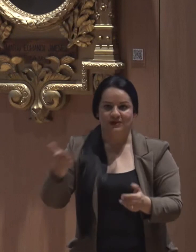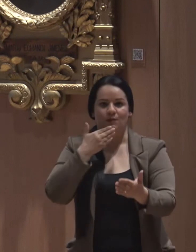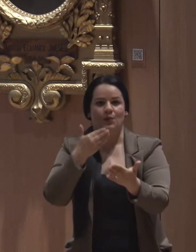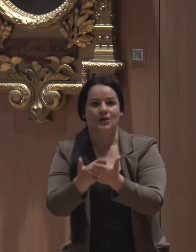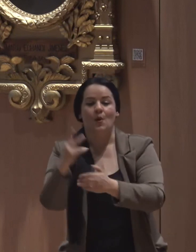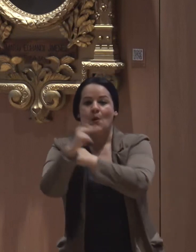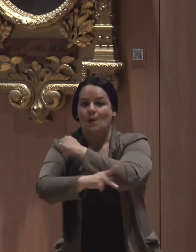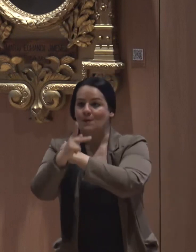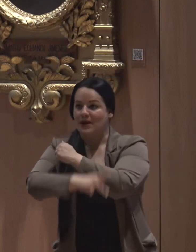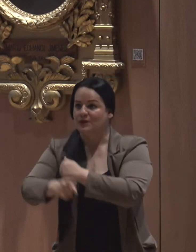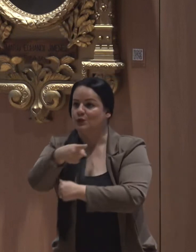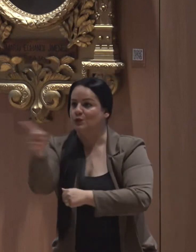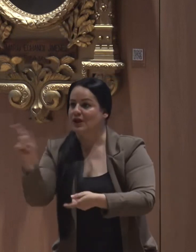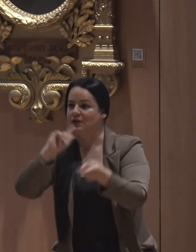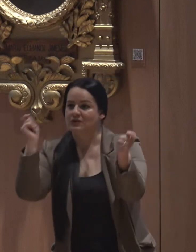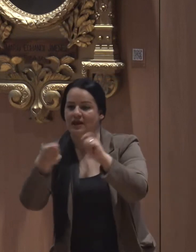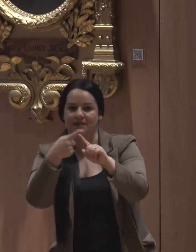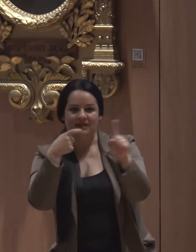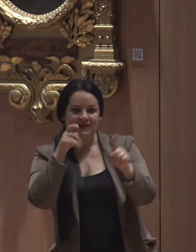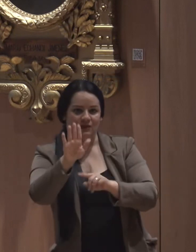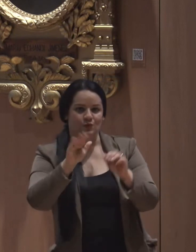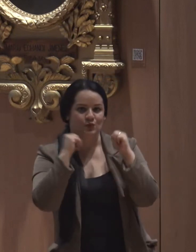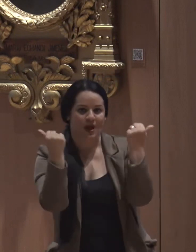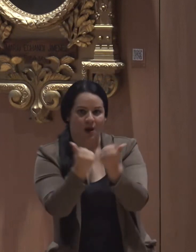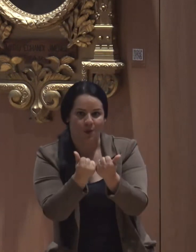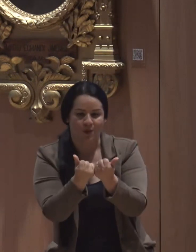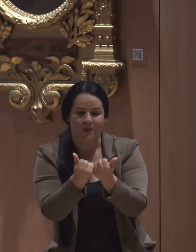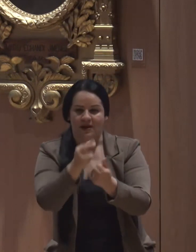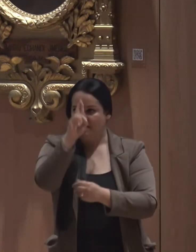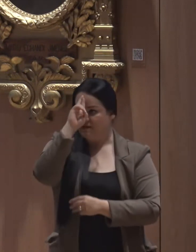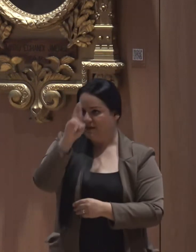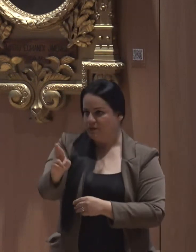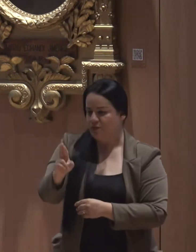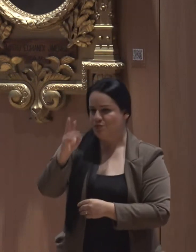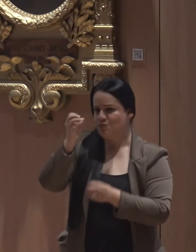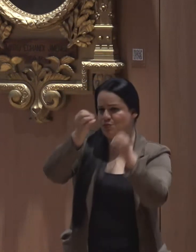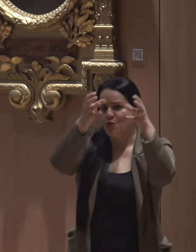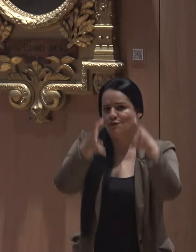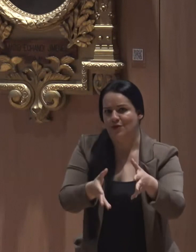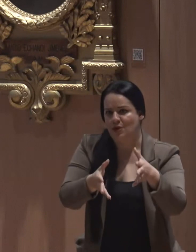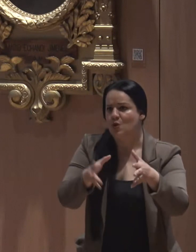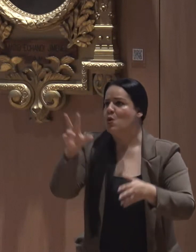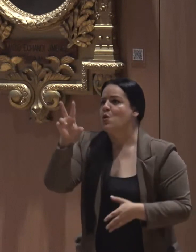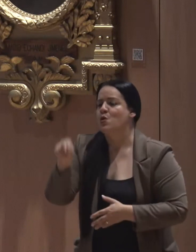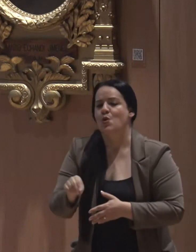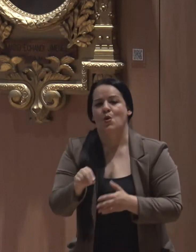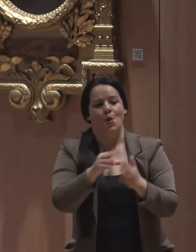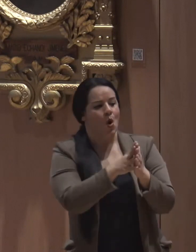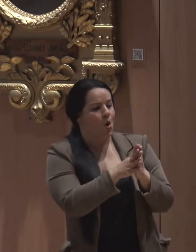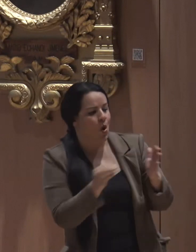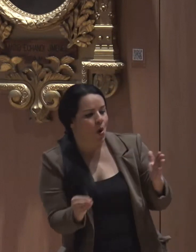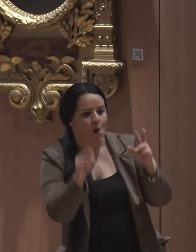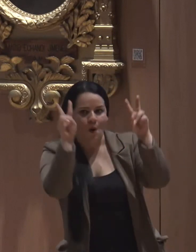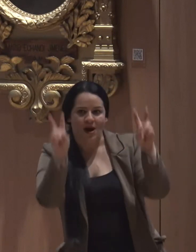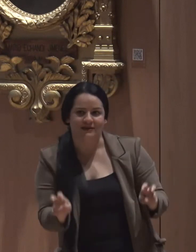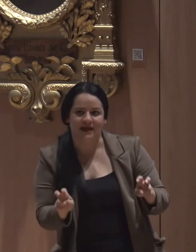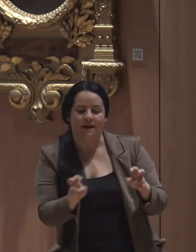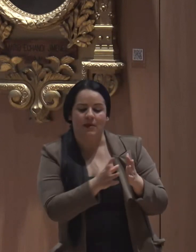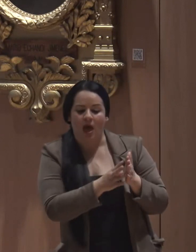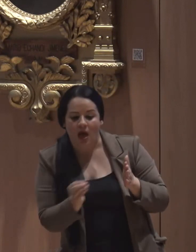Un país ustedes lo cambian desde sus aulas, respetando a sus profesores, no copiando los exámenes,